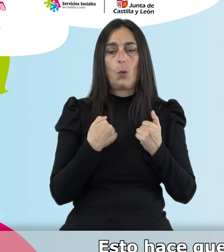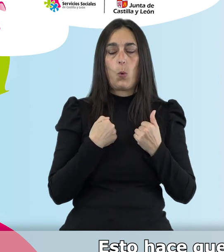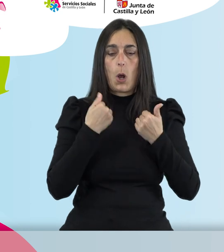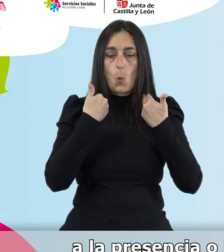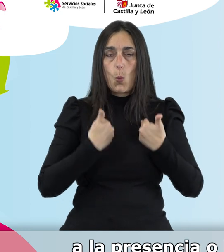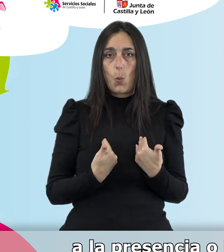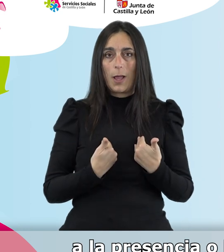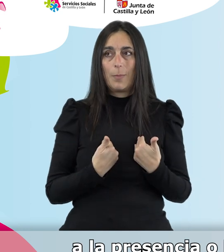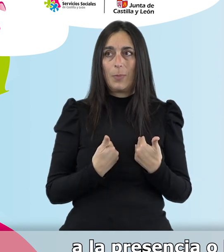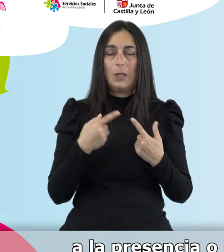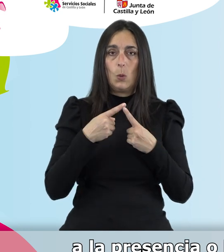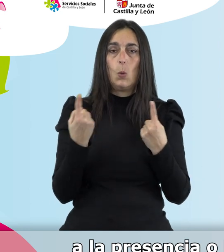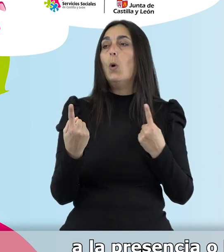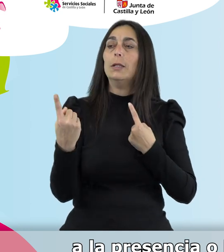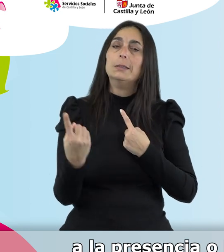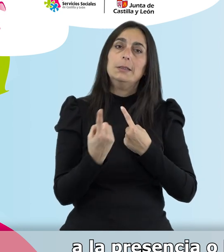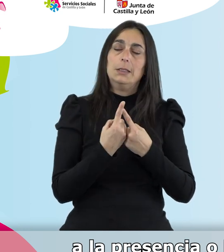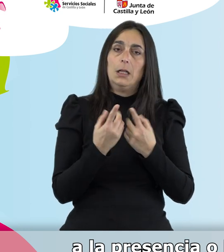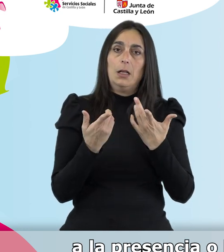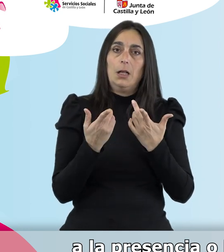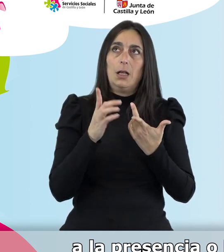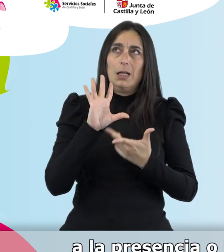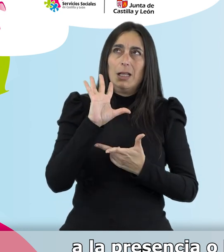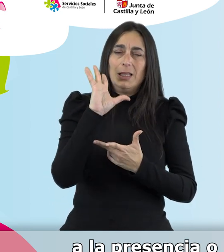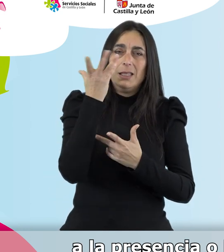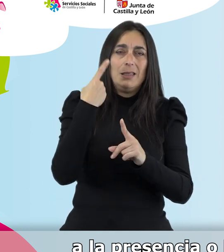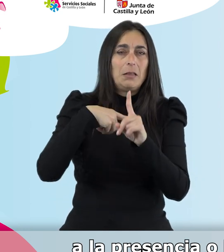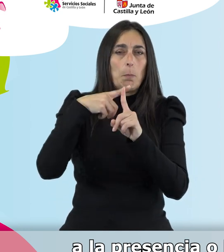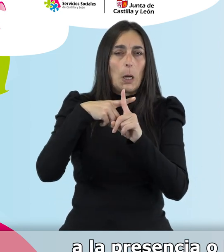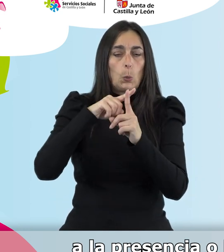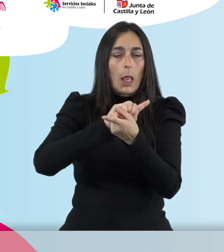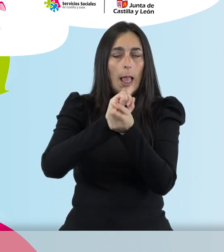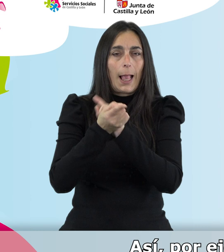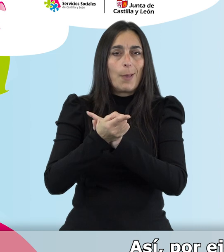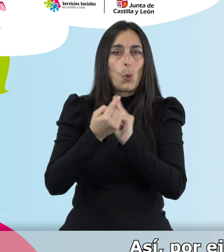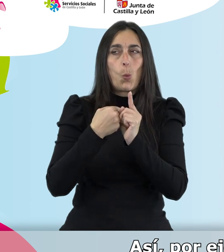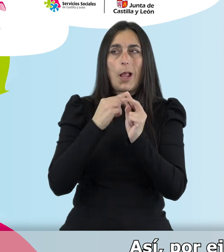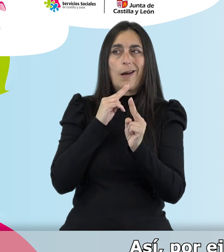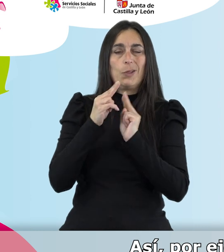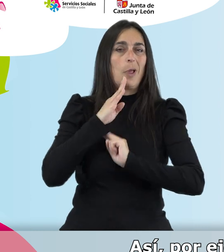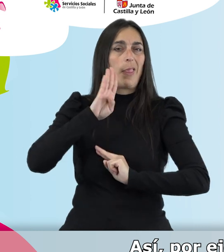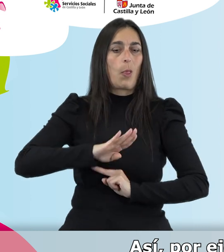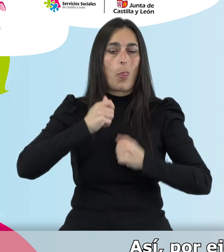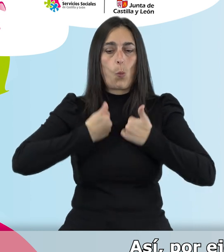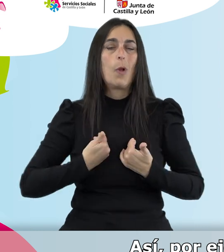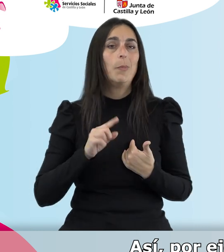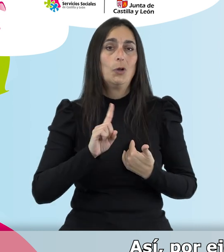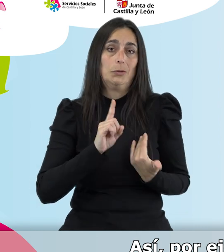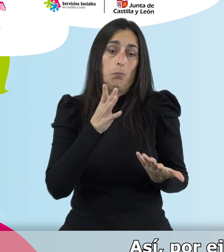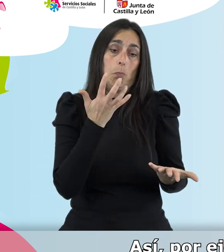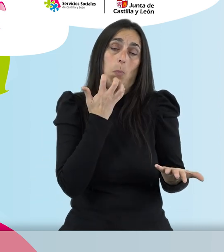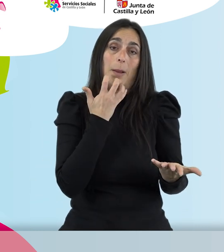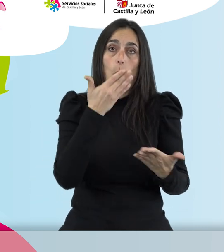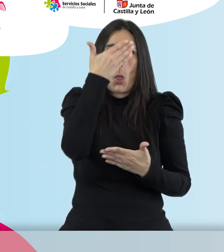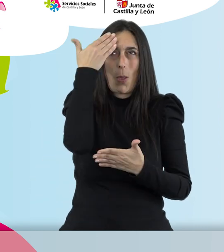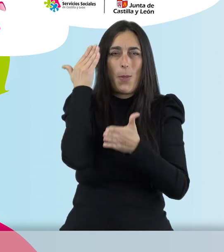correctamente a la presencia o la exposición de cambios bruscos de temperatura. Así, por ejemplo, con motivo de la llegada del